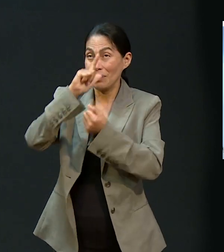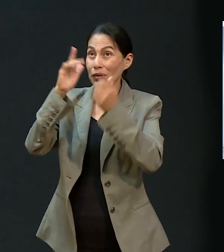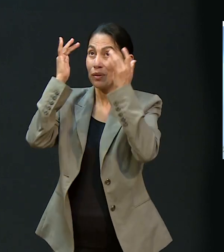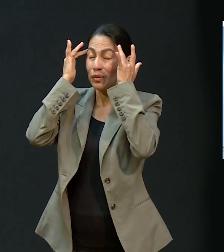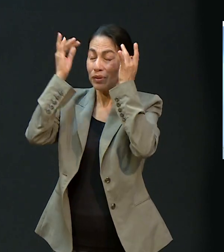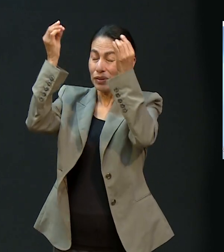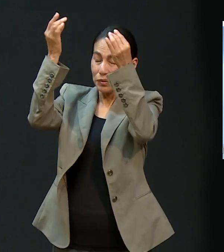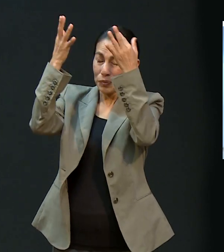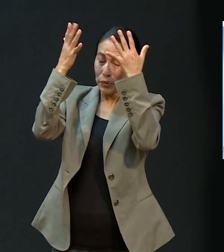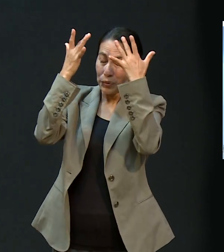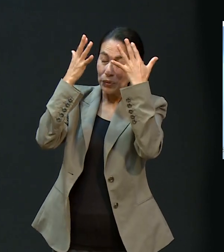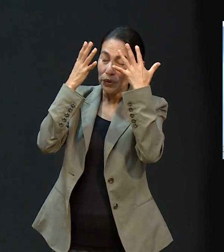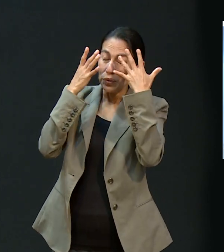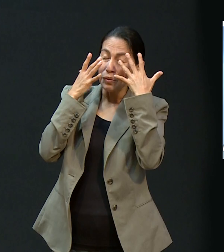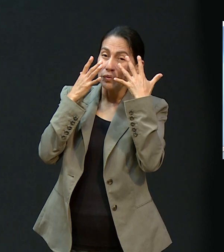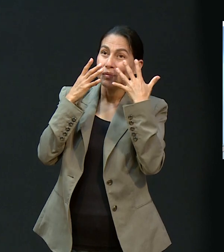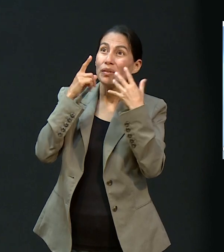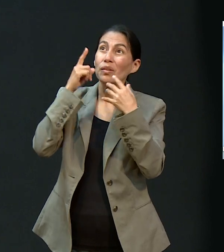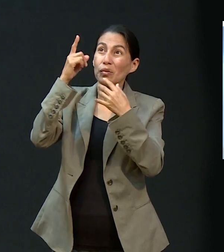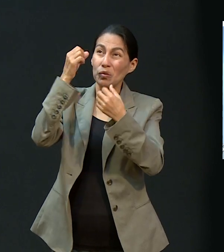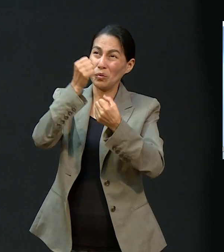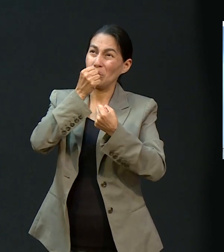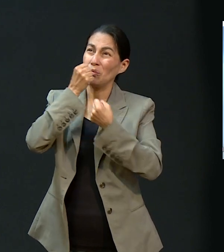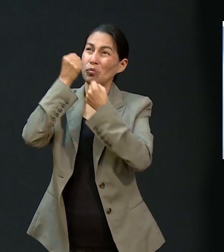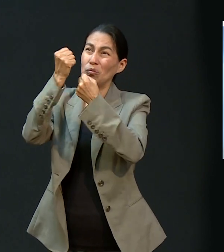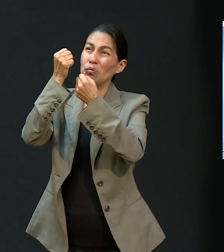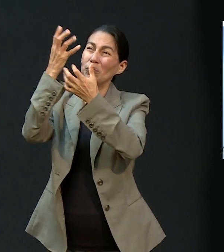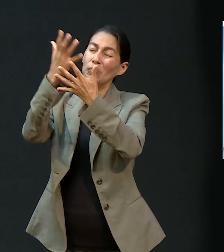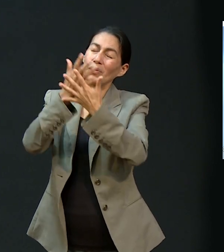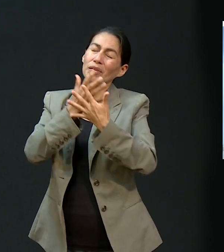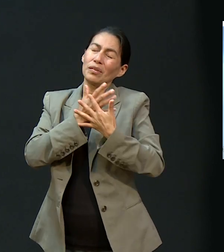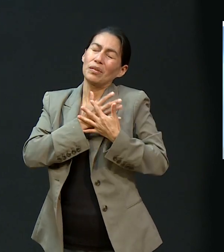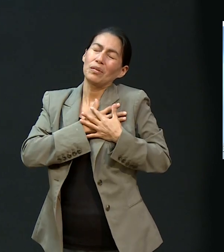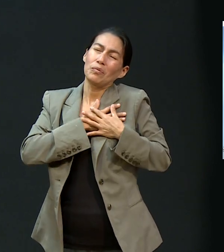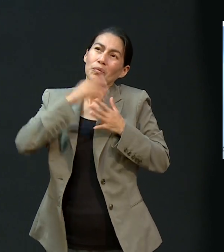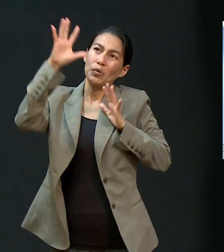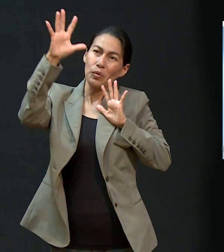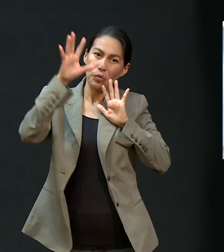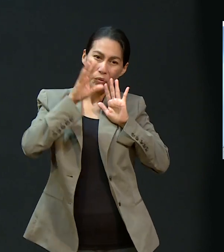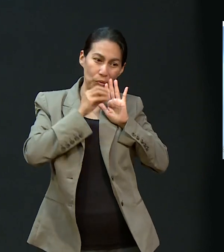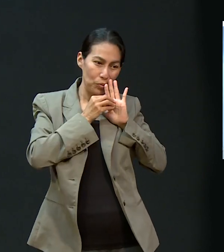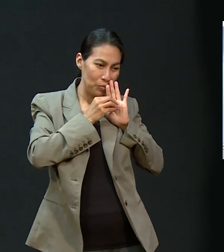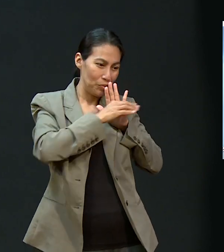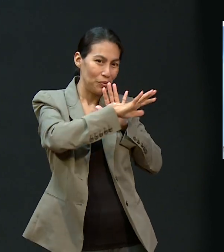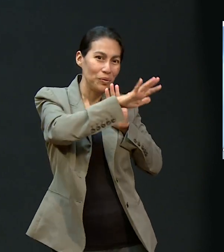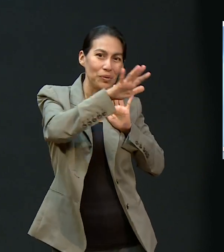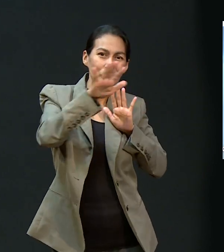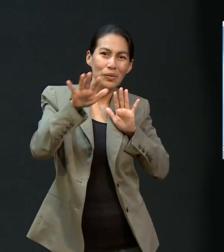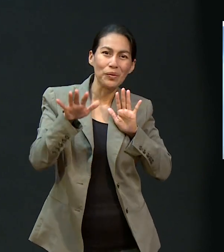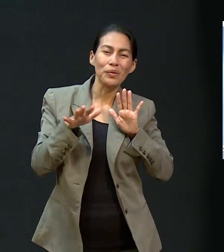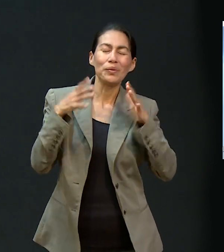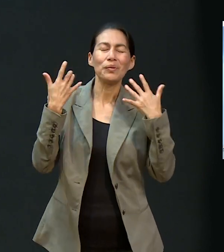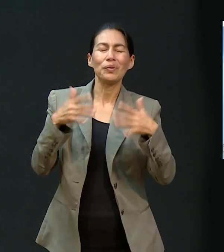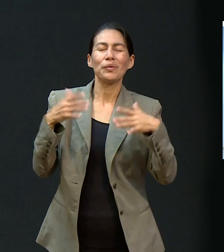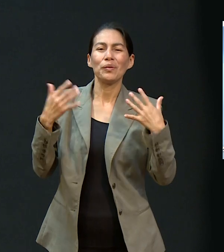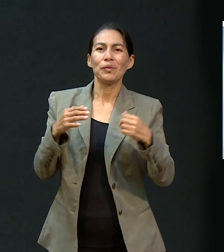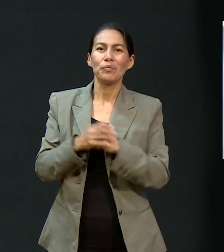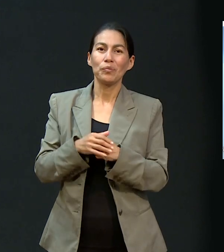poder de Dios se manifieste en nosotros? Por eso, yo me despido con la bendición que solo